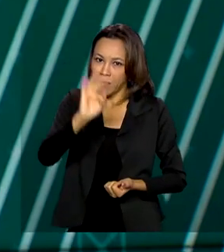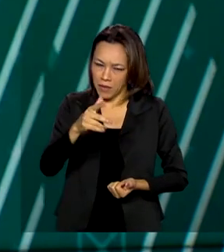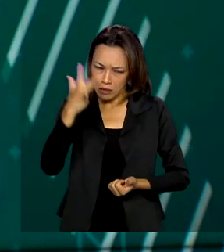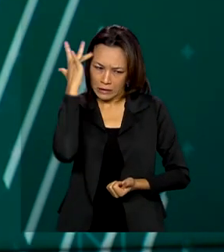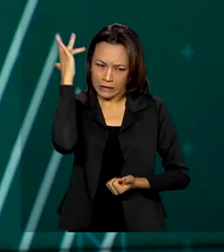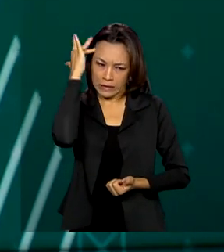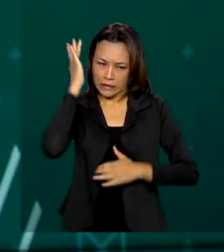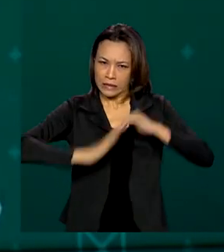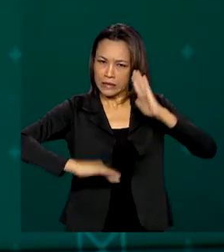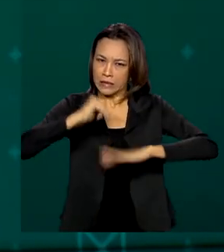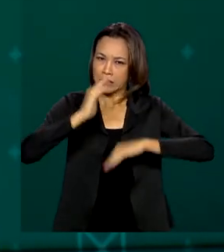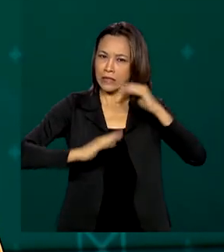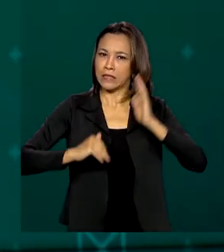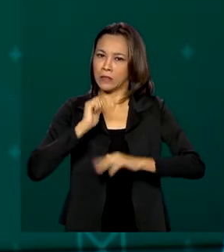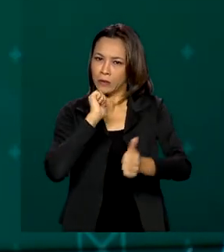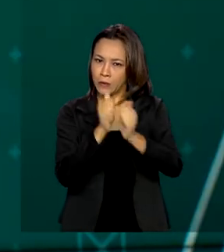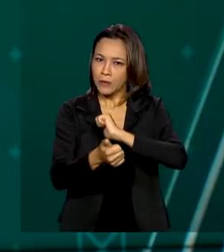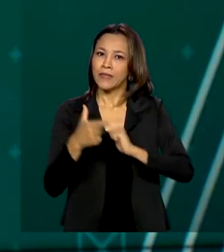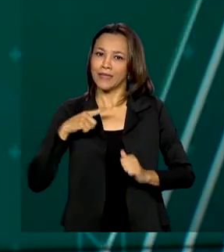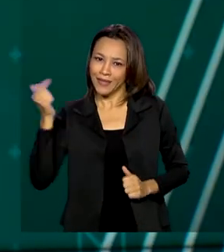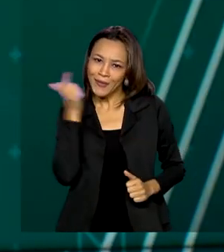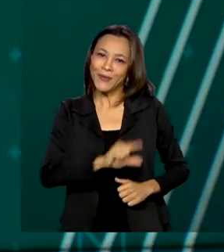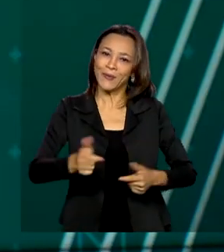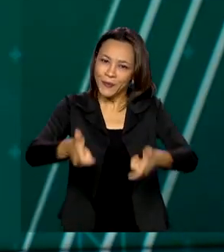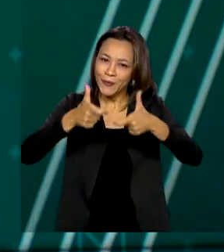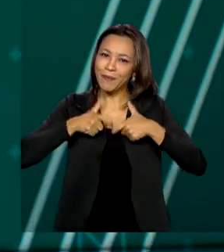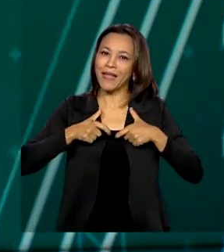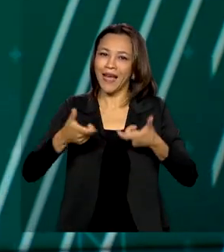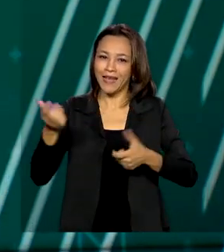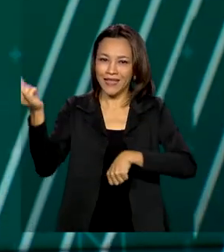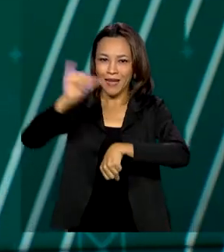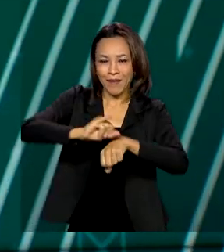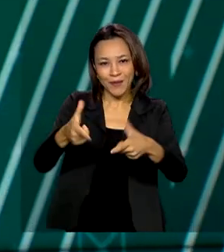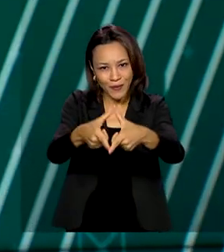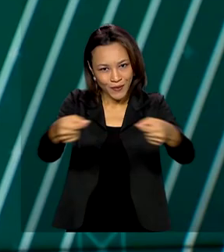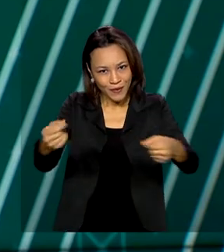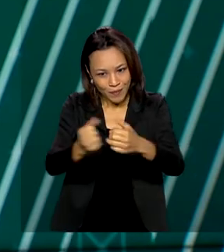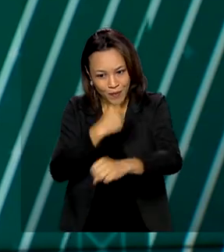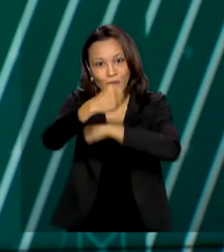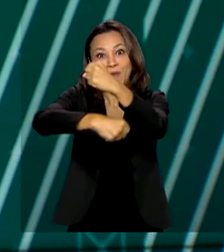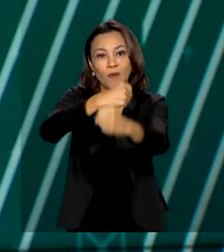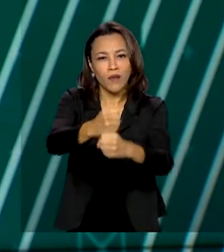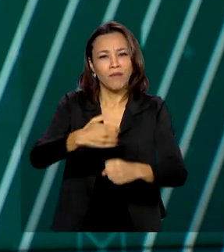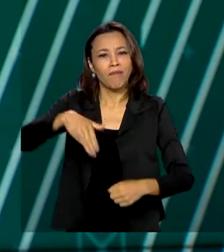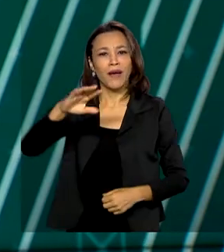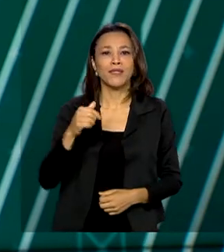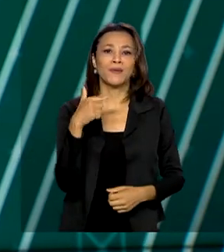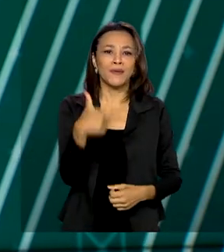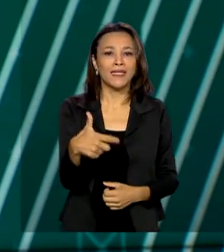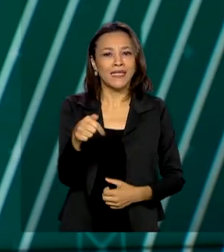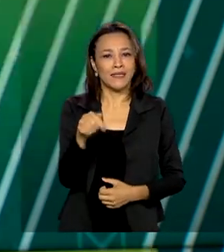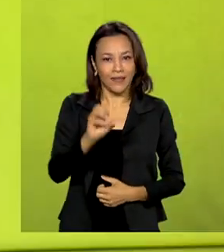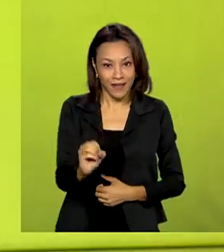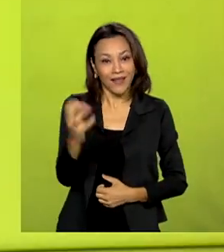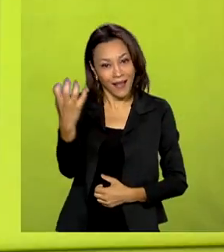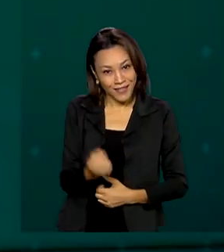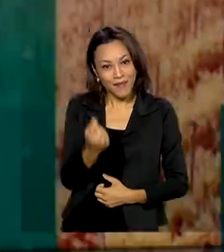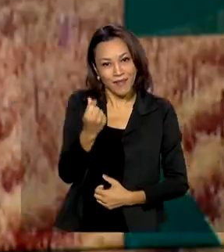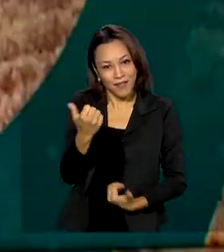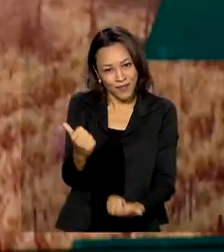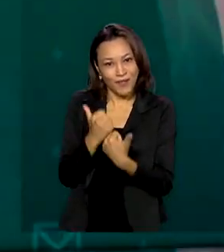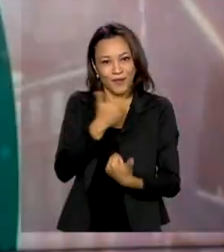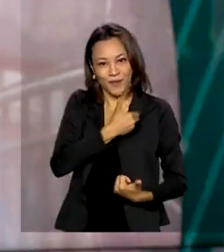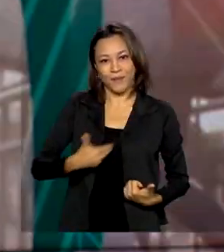rendimento que têm chances de medalha em Tóquio no ano que vem. Mais de 270 atletas recebem esse